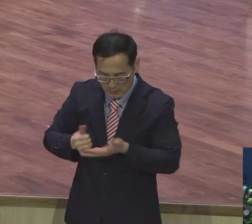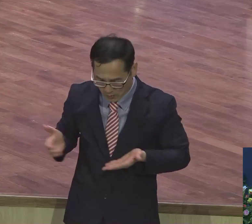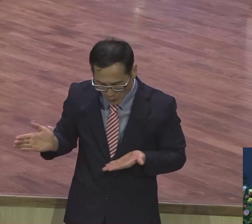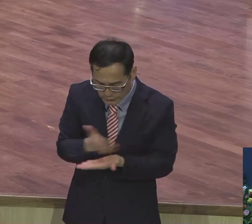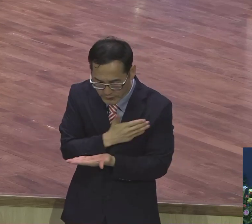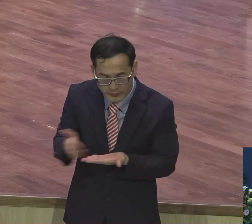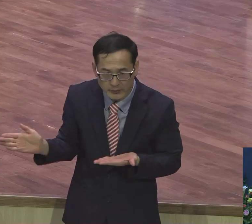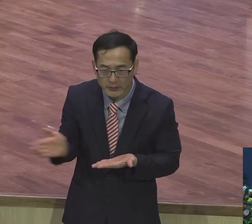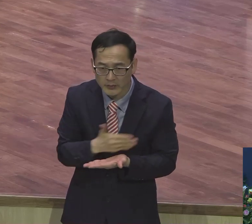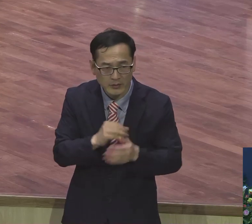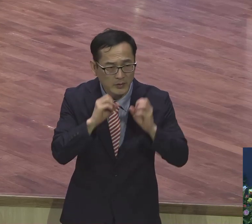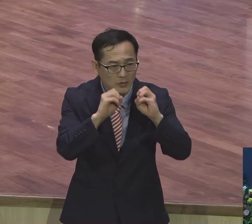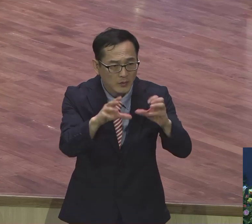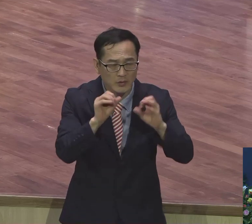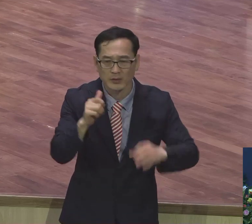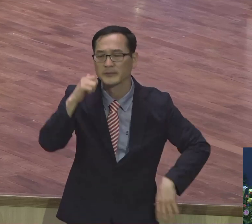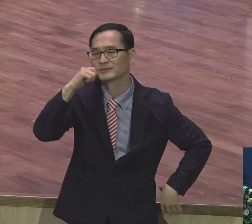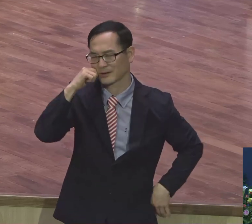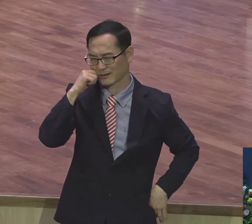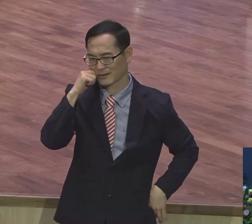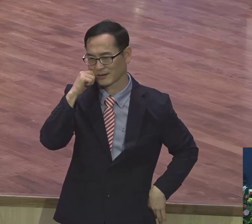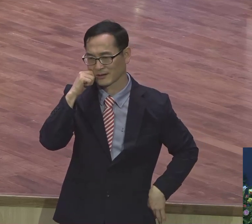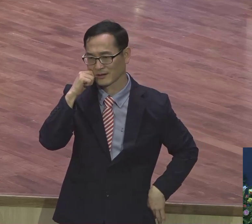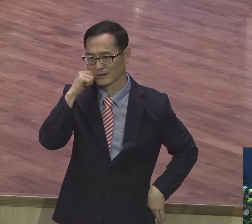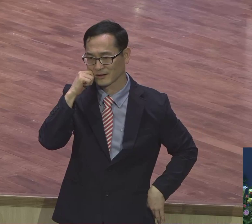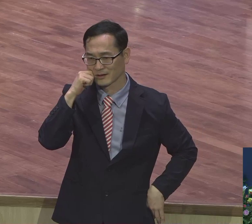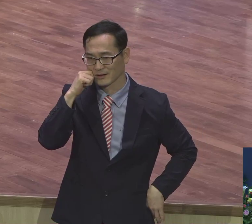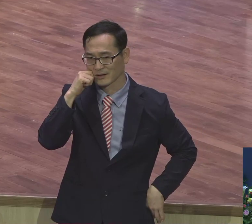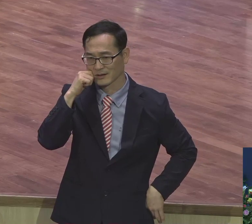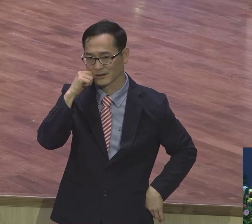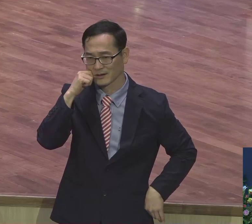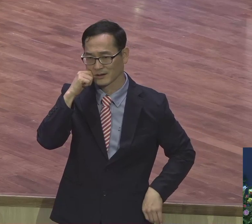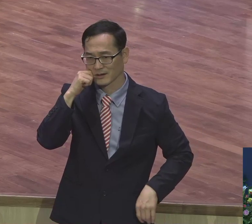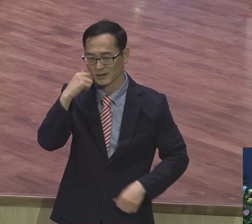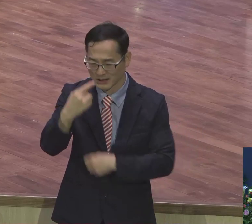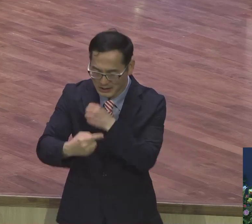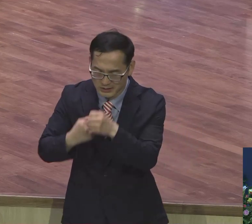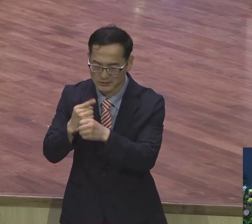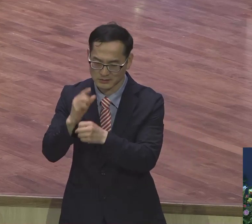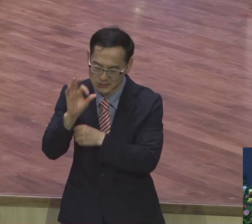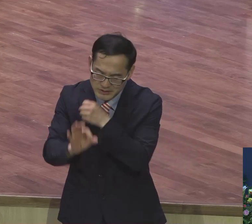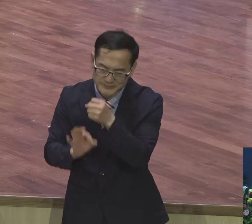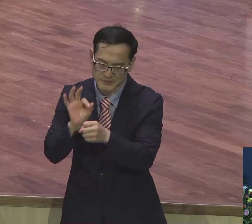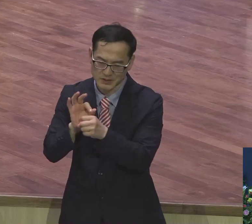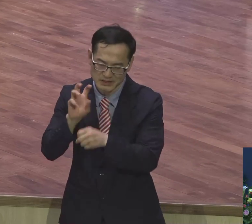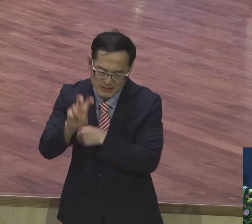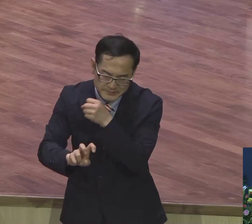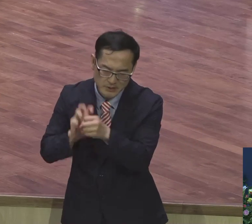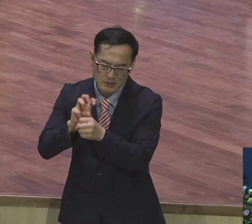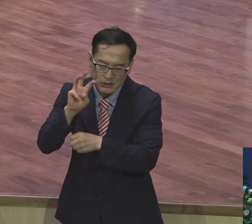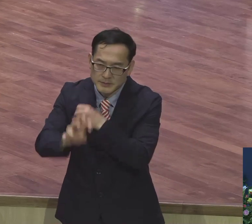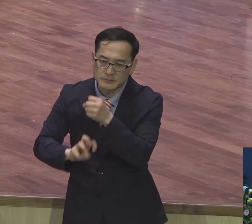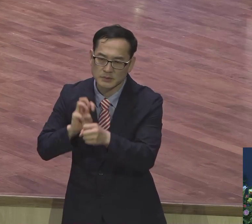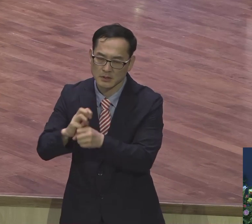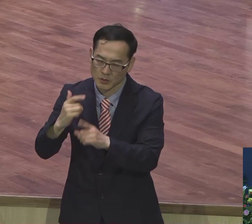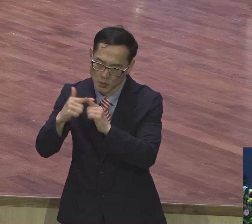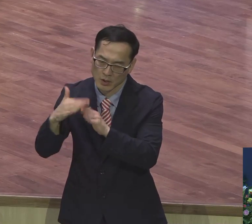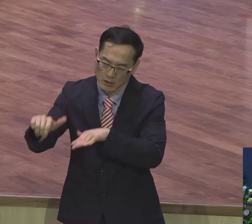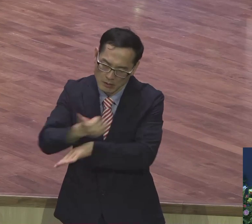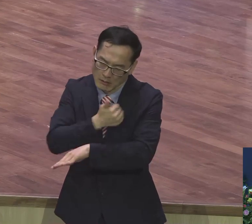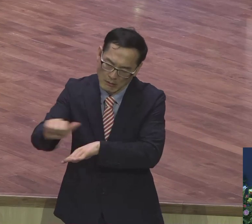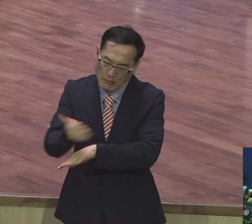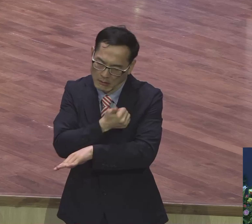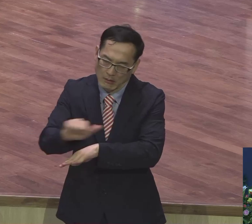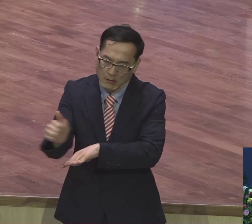아무것도 안 남았는데. 이런 식으로 수년 수십 년을 평생을 살고 있어요. 그래서 교회가 문을 닫는 거예요.